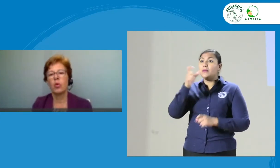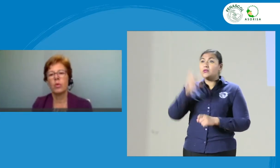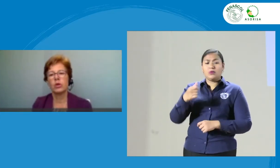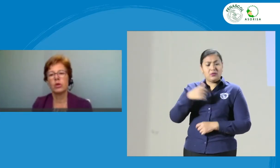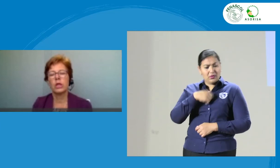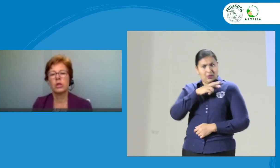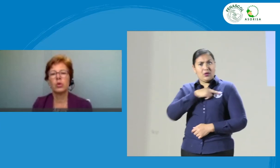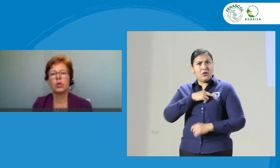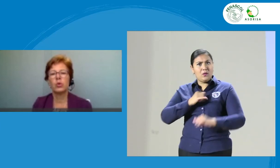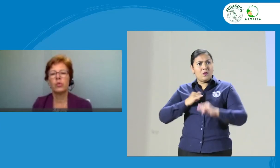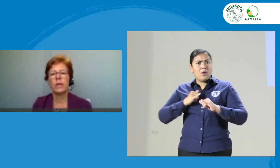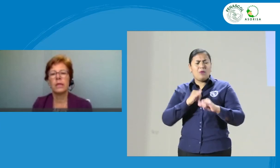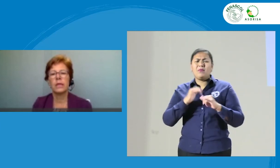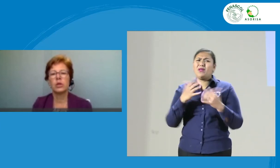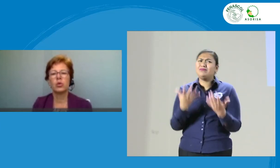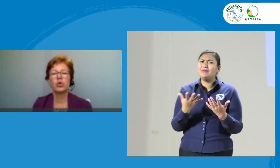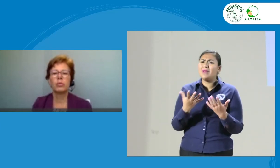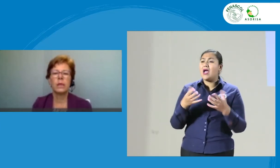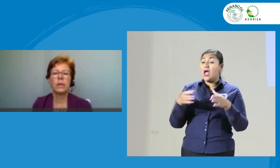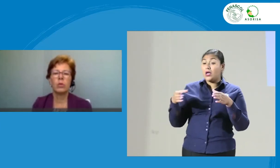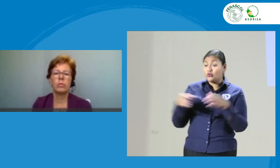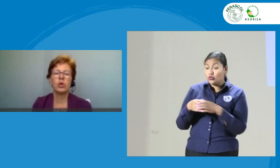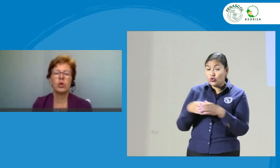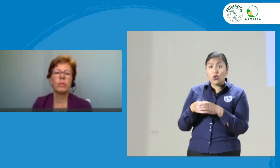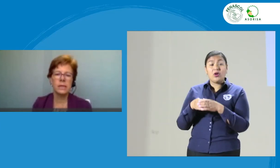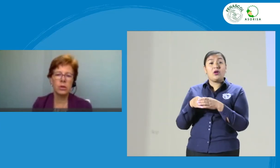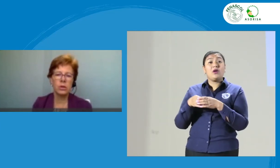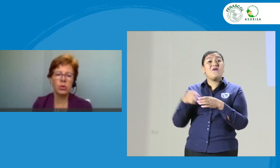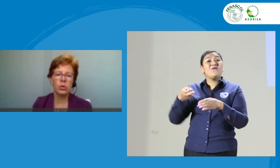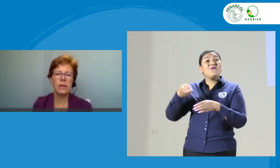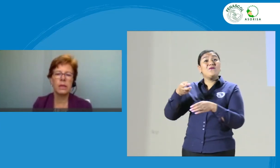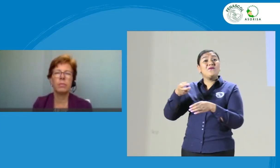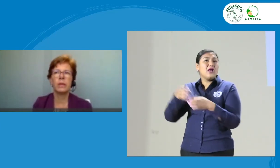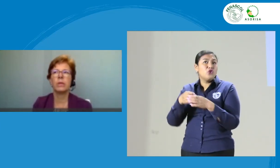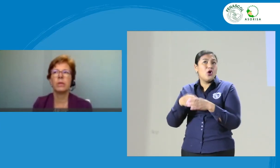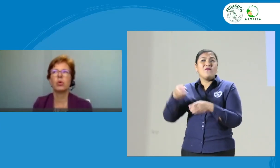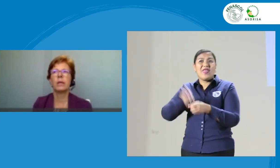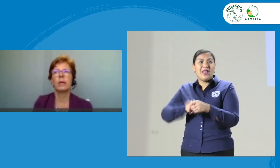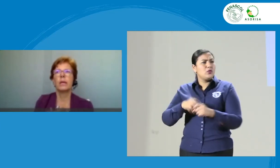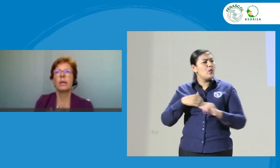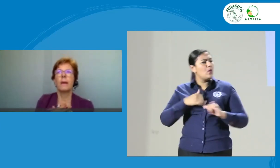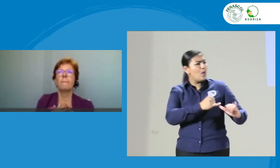como asociación o federación yo mezclo y permito que